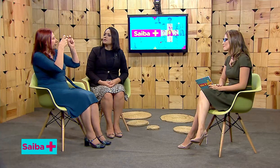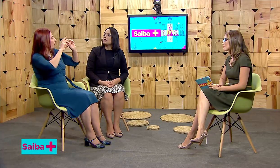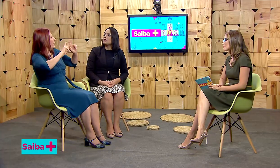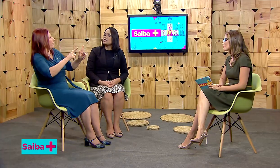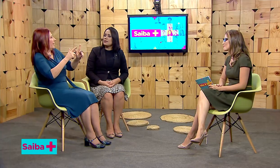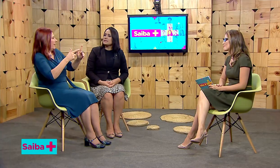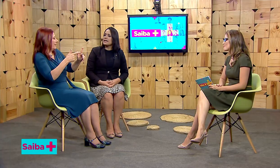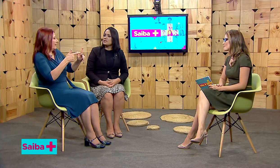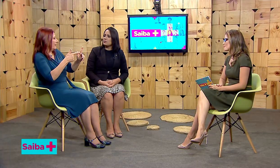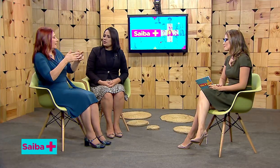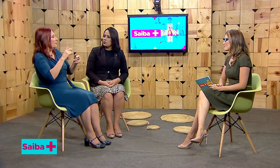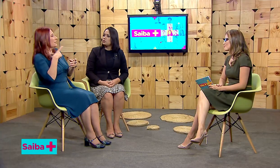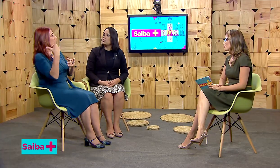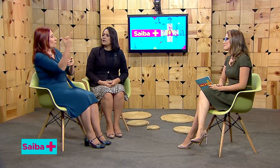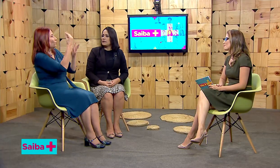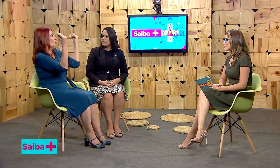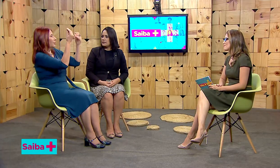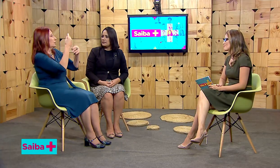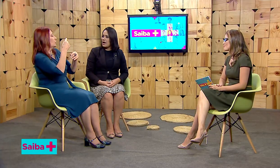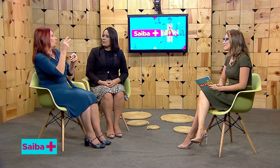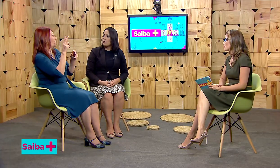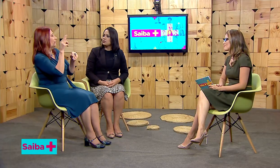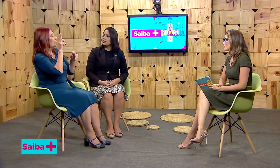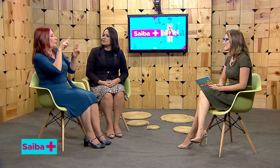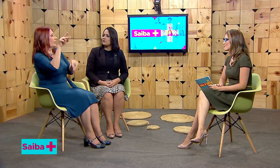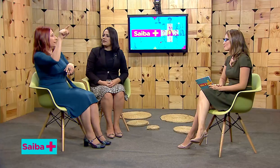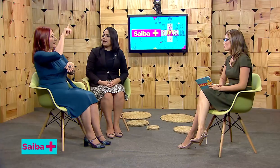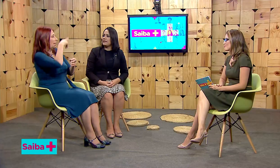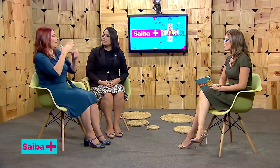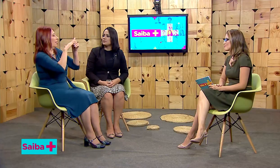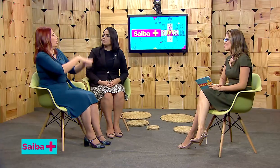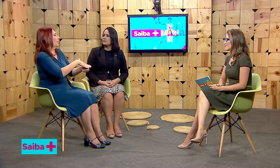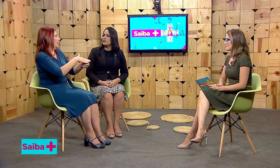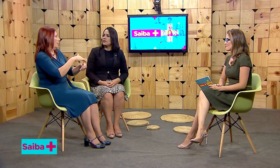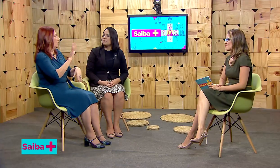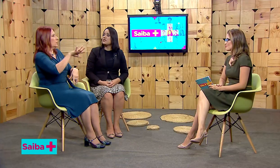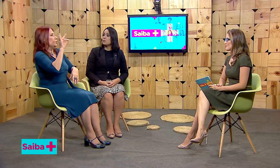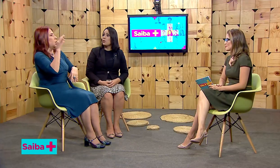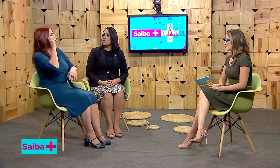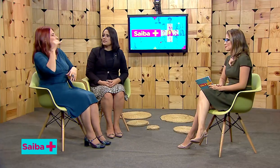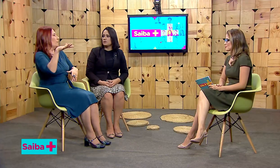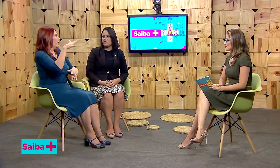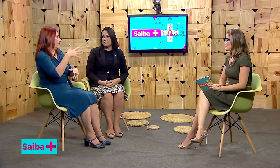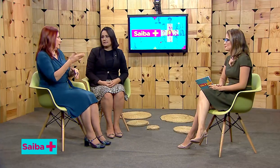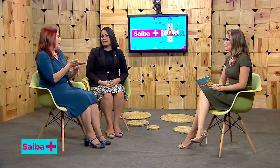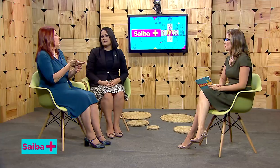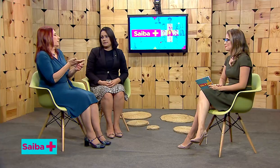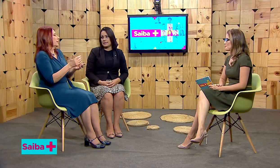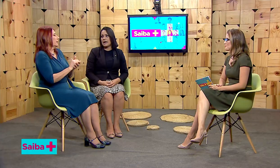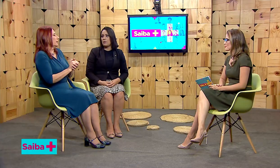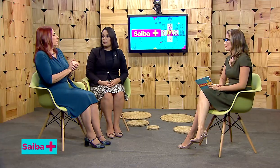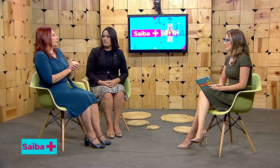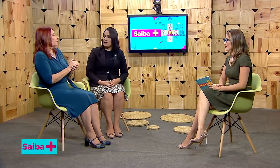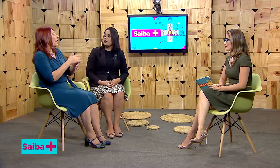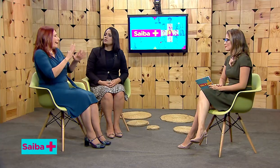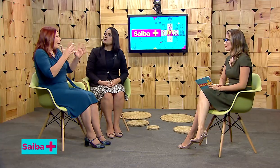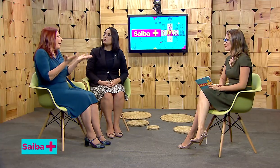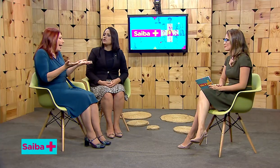Nós temos a questão da cultura, que é uma cultura diferente, mas muitas universidades, eles acabam preferindo os